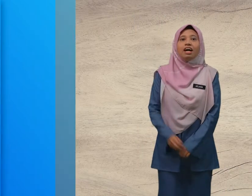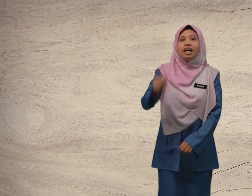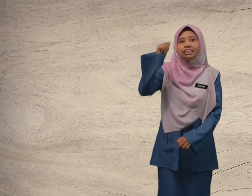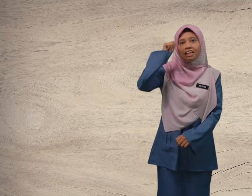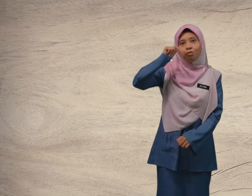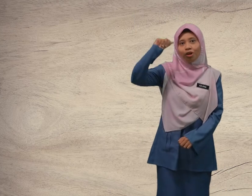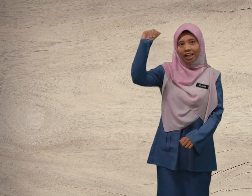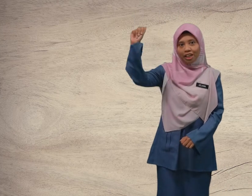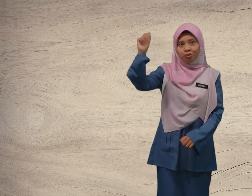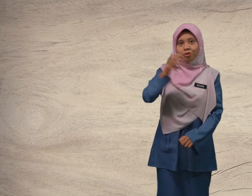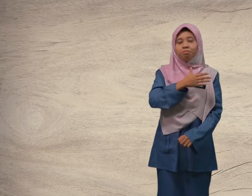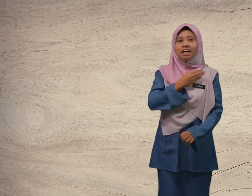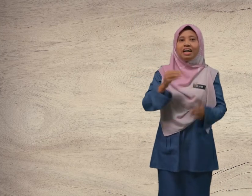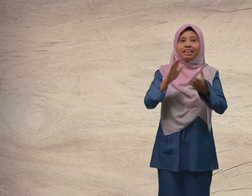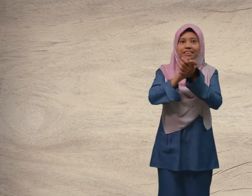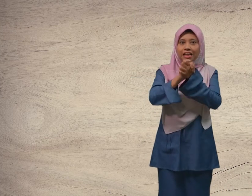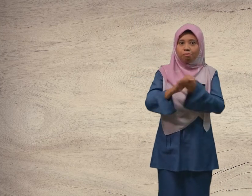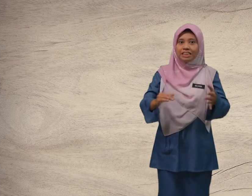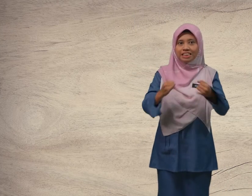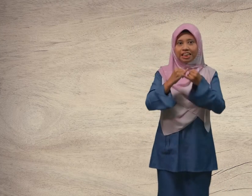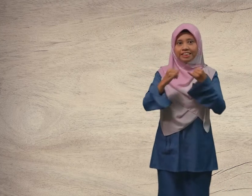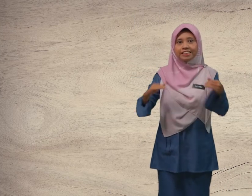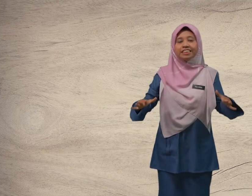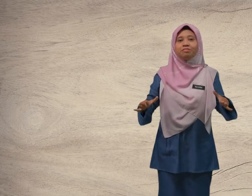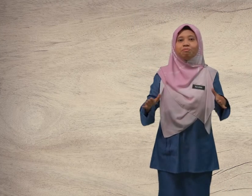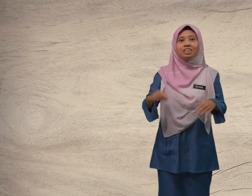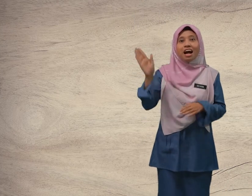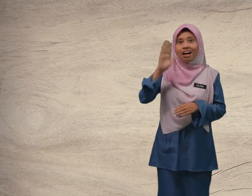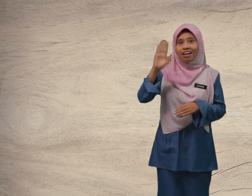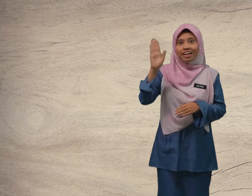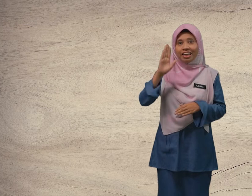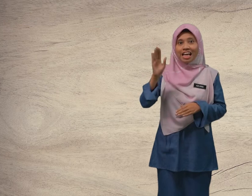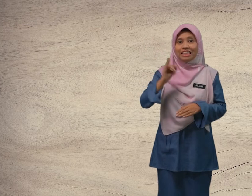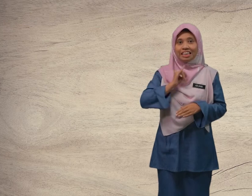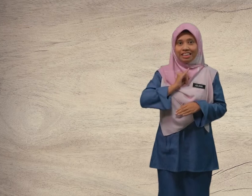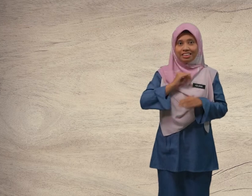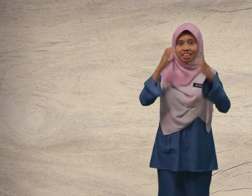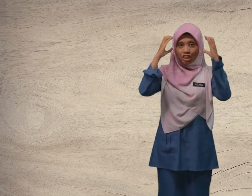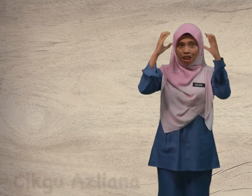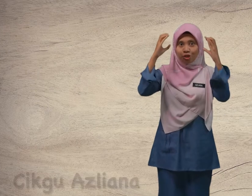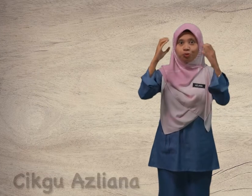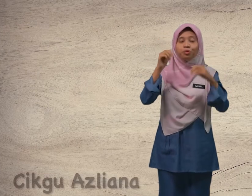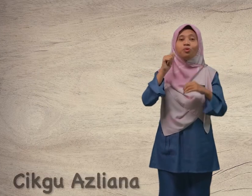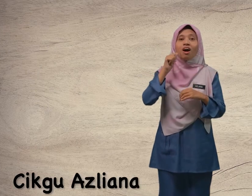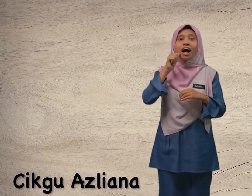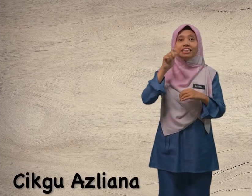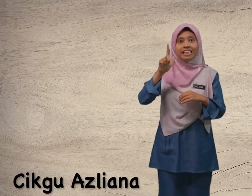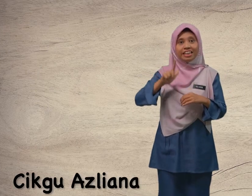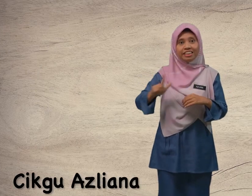Assalamualaikum dan selamat sejahtera. Hai, saya Cikgu Azliana.